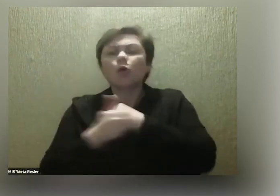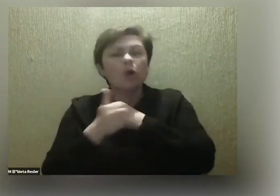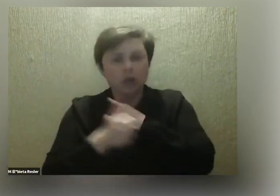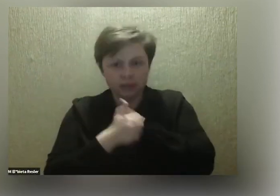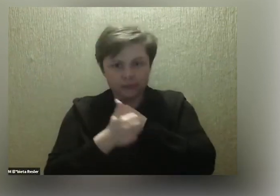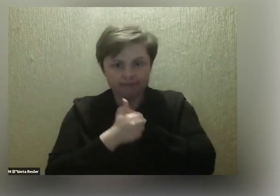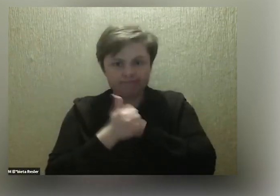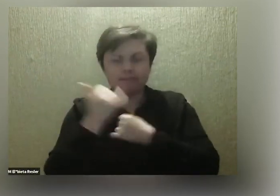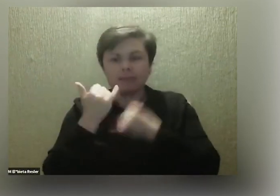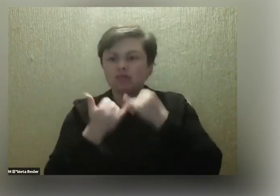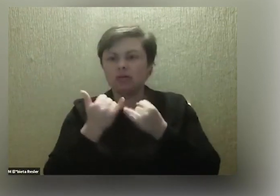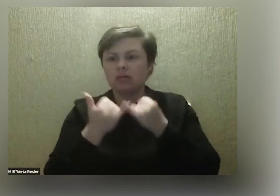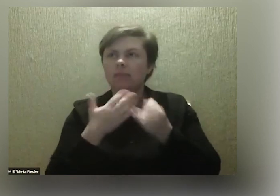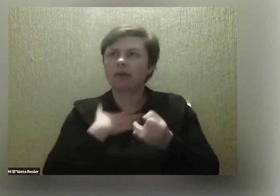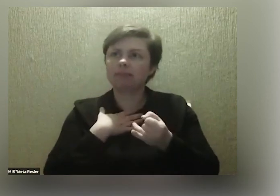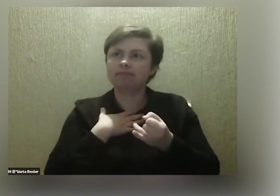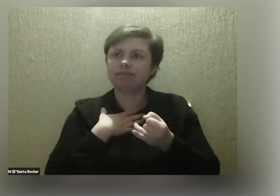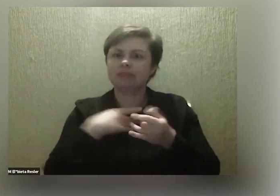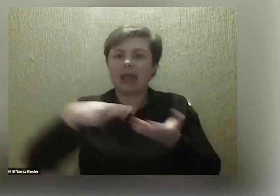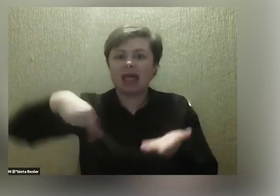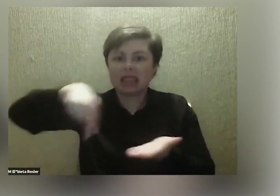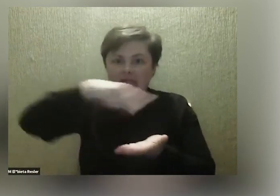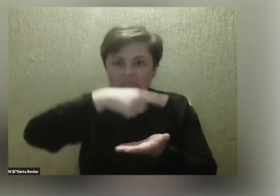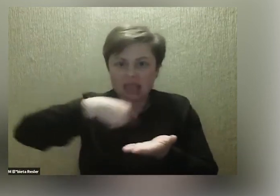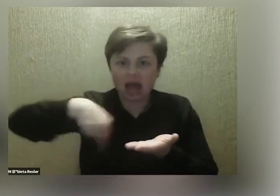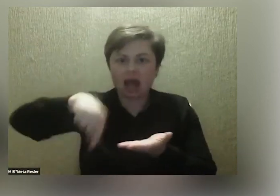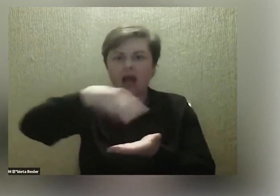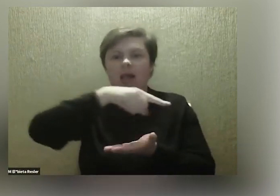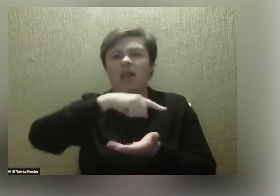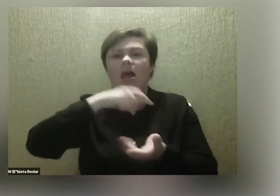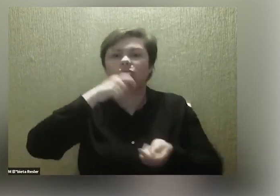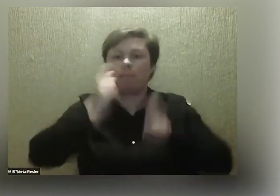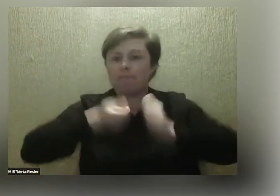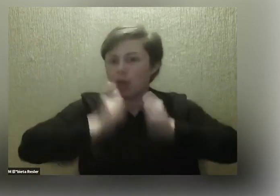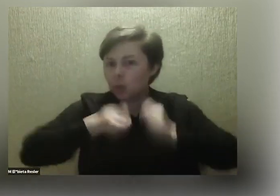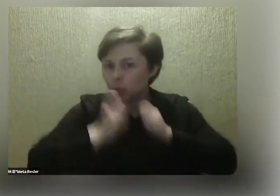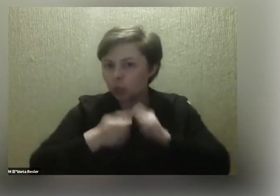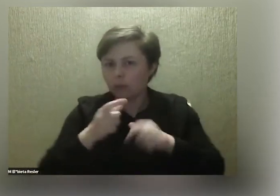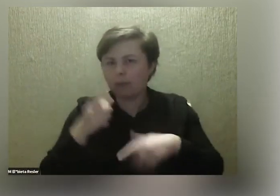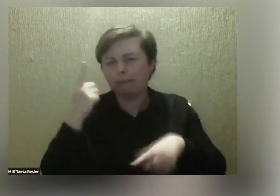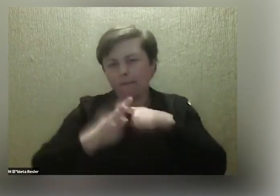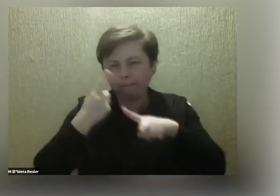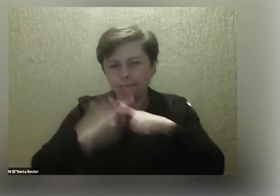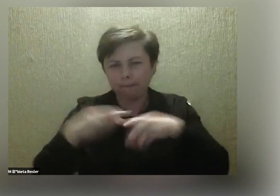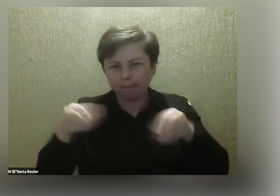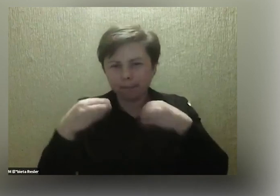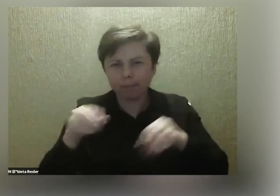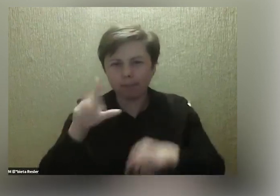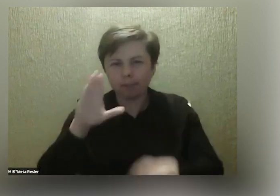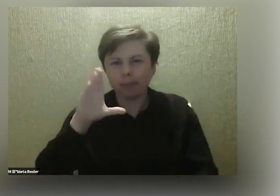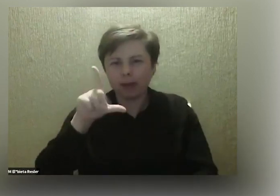talerz na przykład, taki talerz perkusyjny, czy blachę i